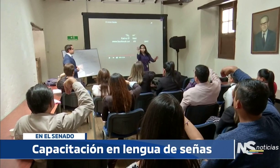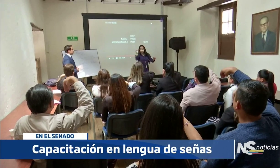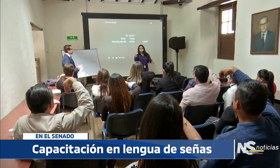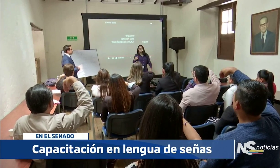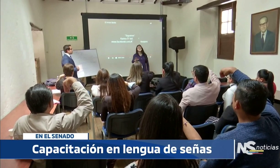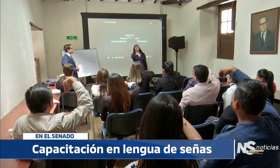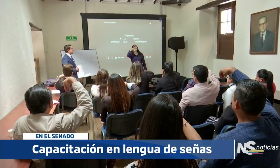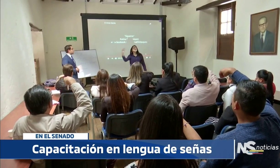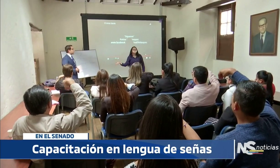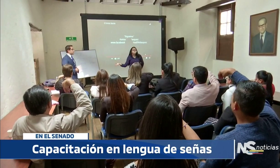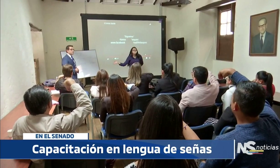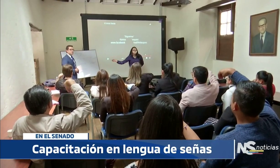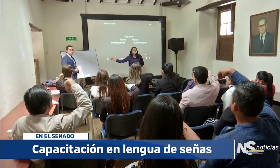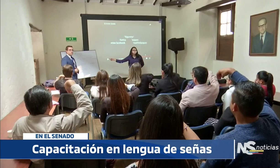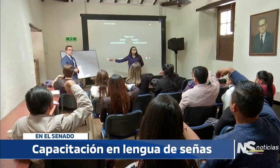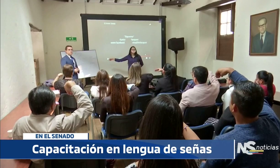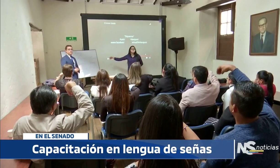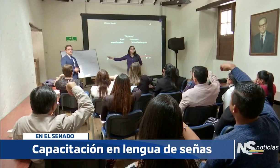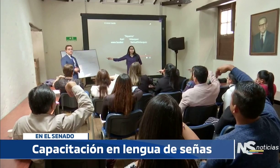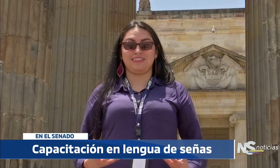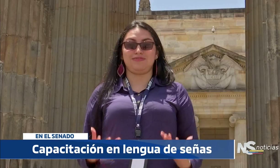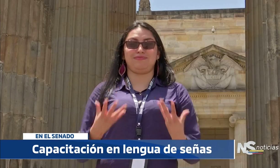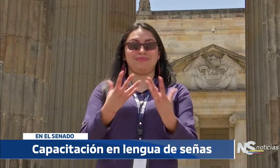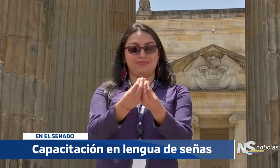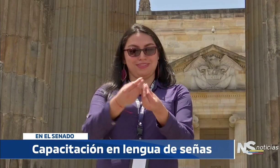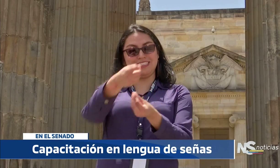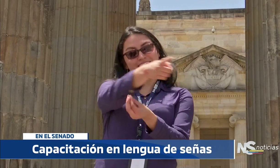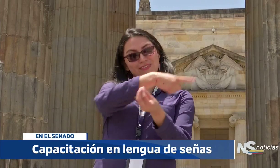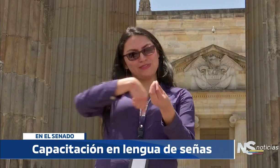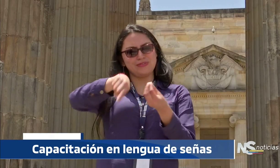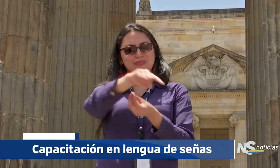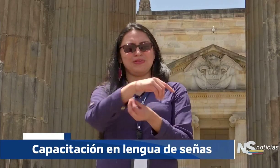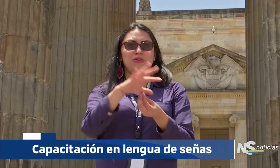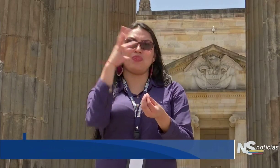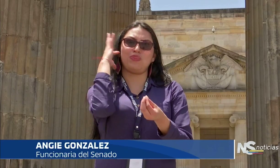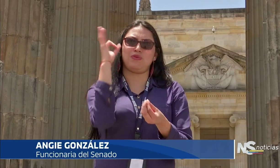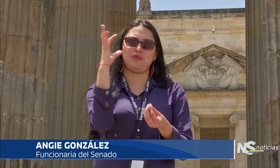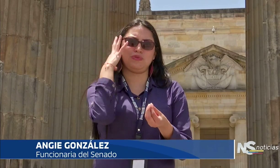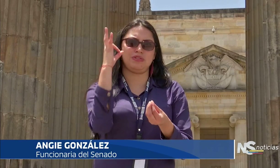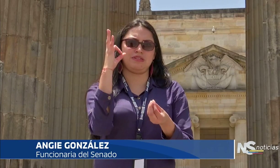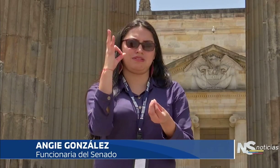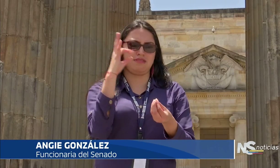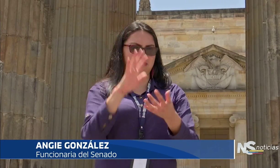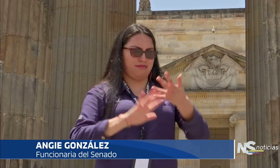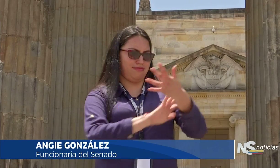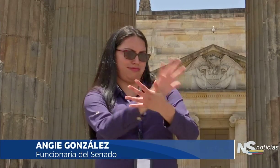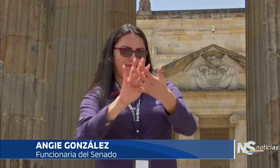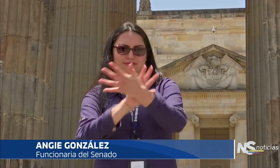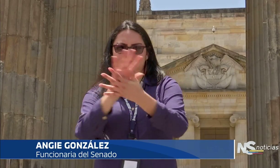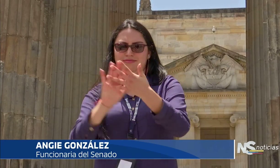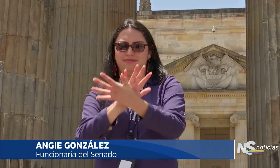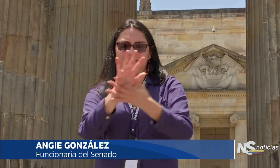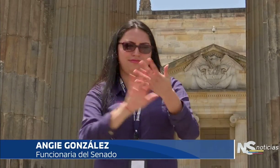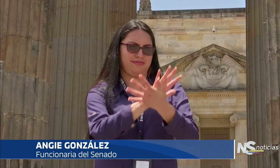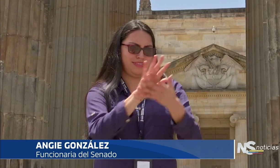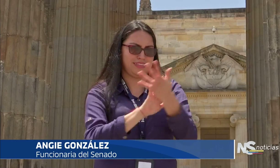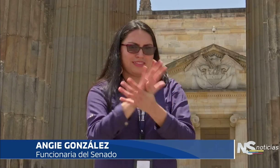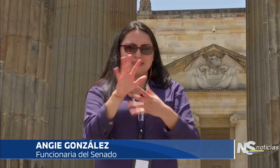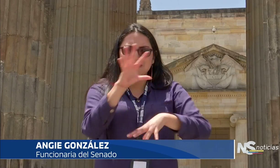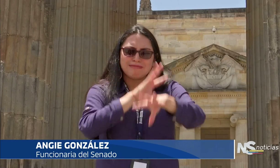del Congreso para fortalecer la comunicación con la comunidad sorda. Contenta de que los funcionarios públicos oyentes estén